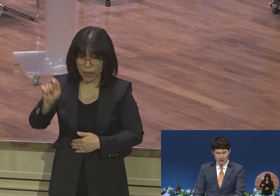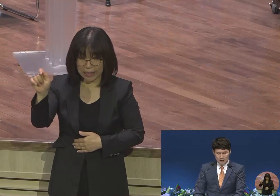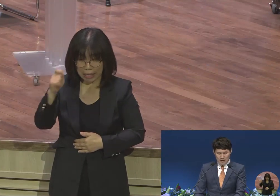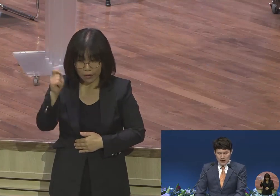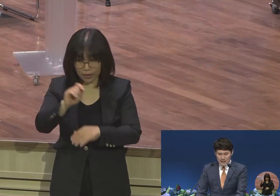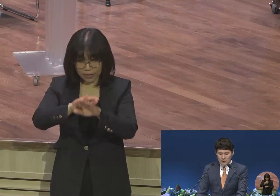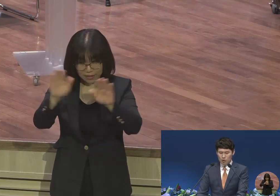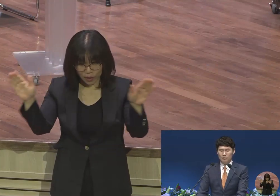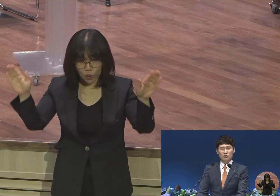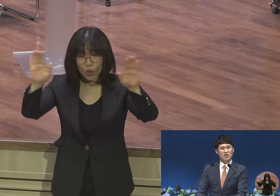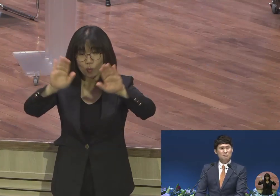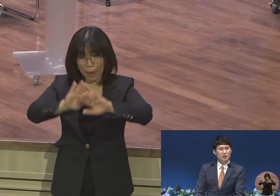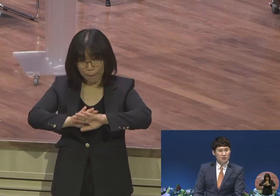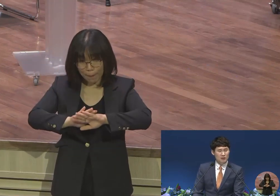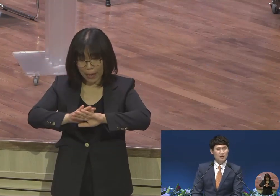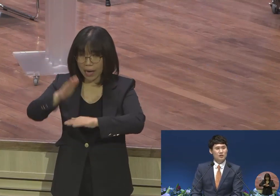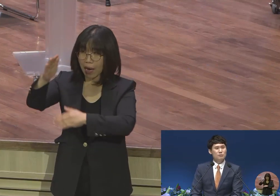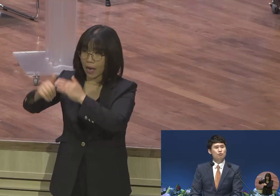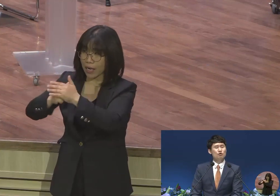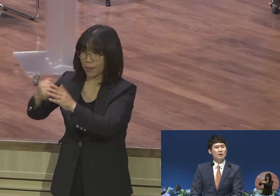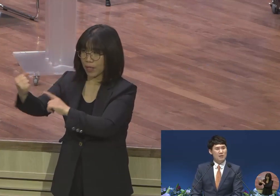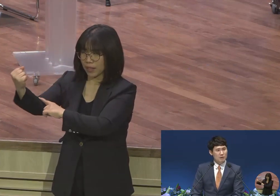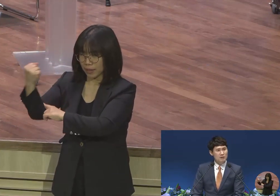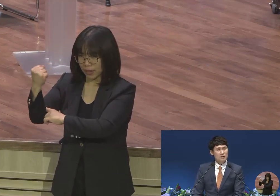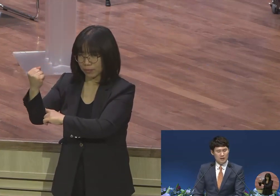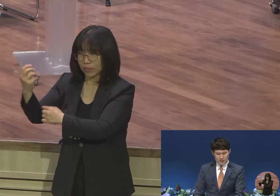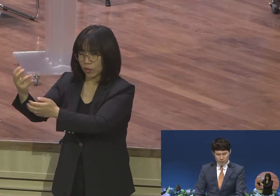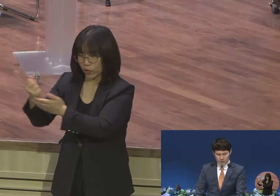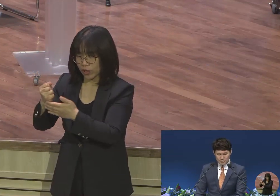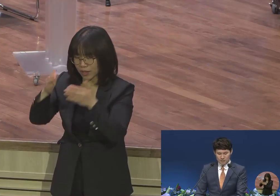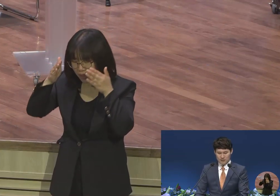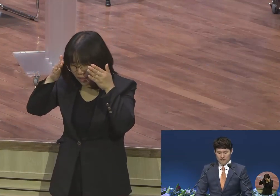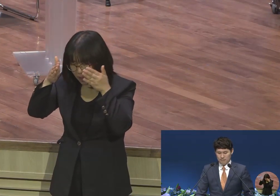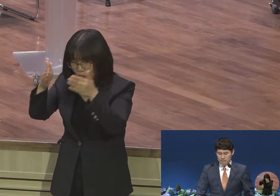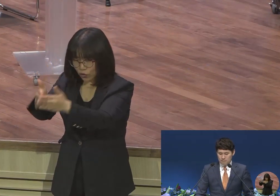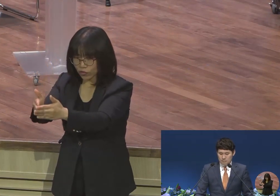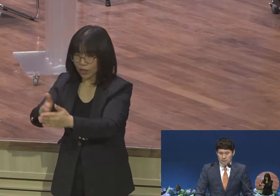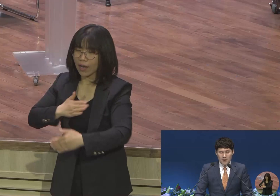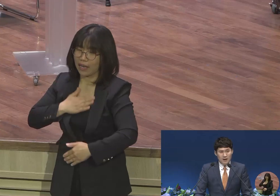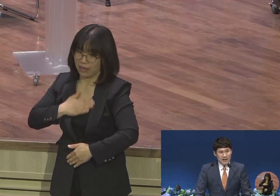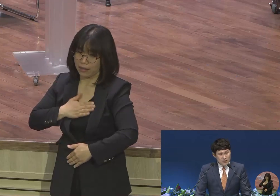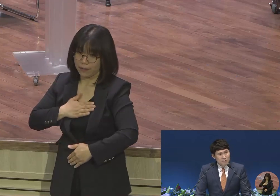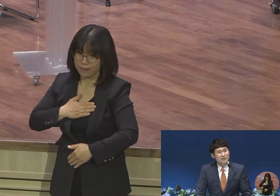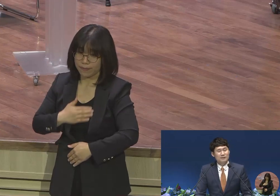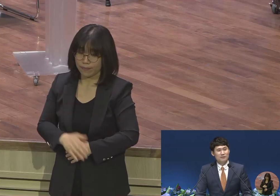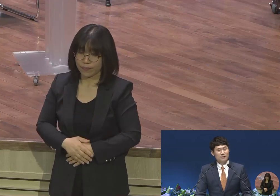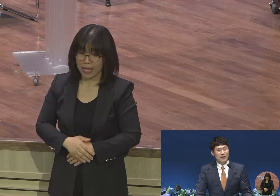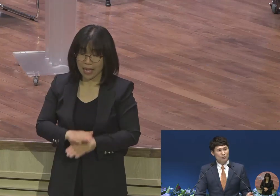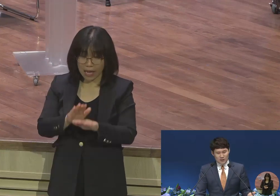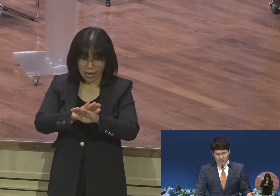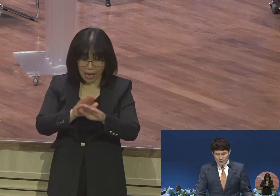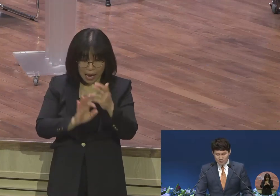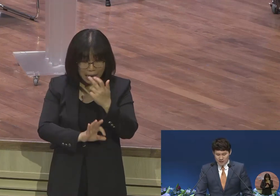하나님으로부터 힘을 얻는 집중의 비밀을 가지고 있었습니다 아침에는 하루의 시작입니다